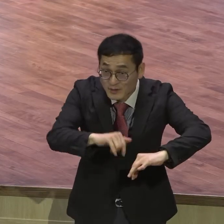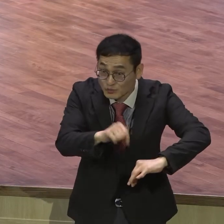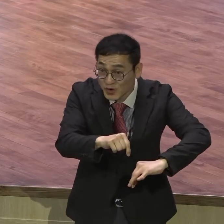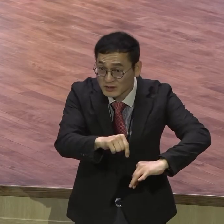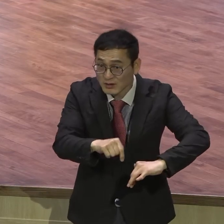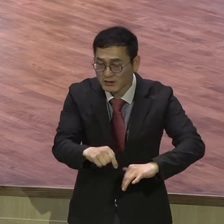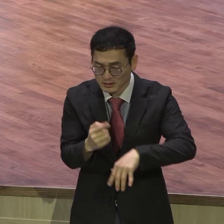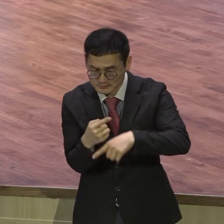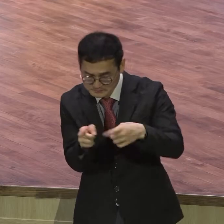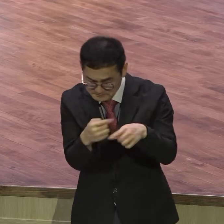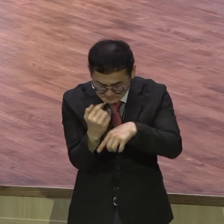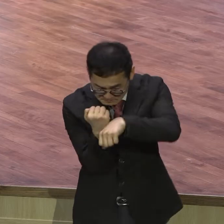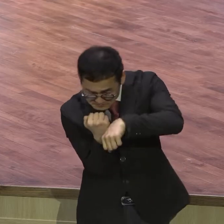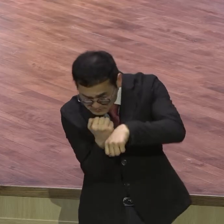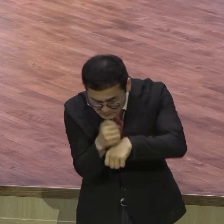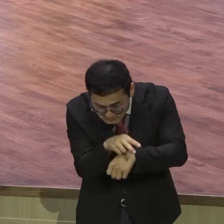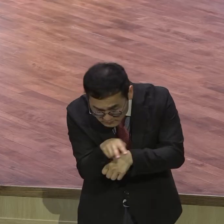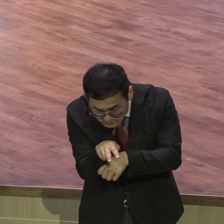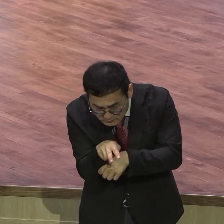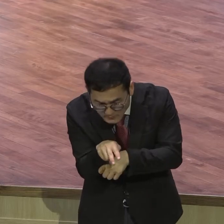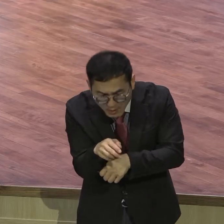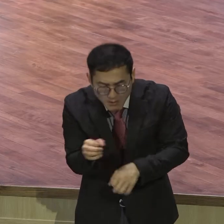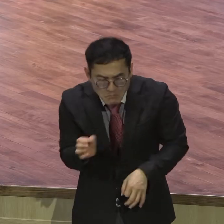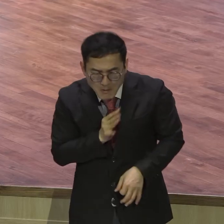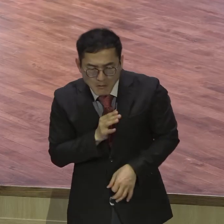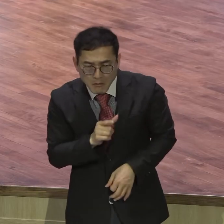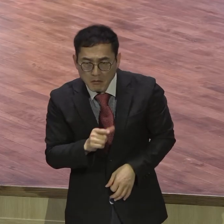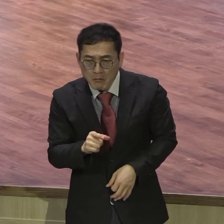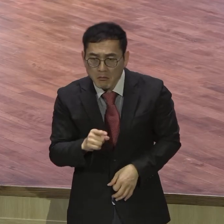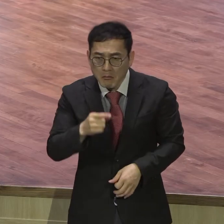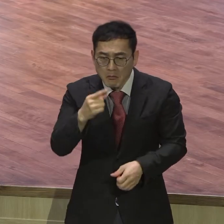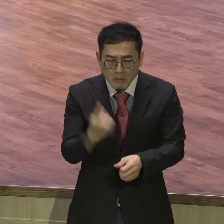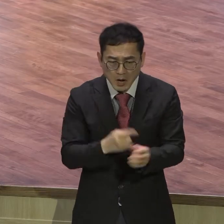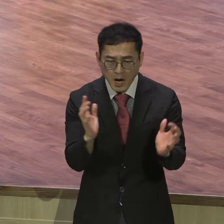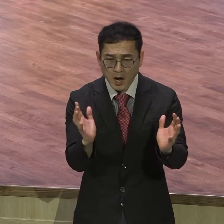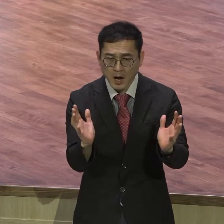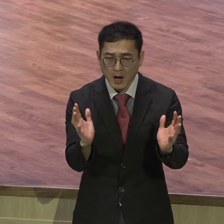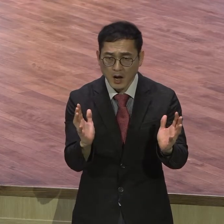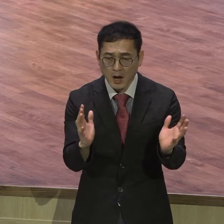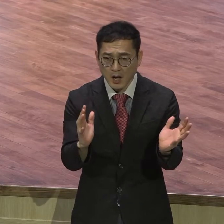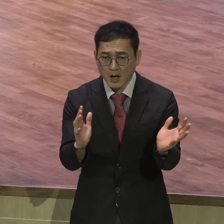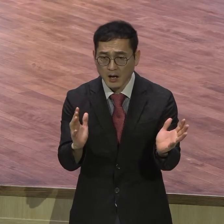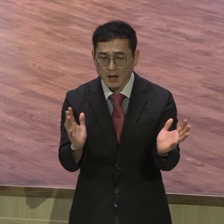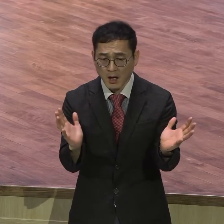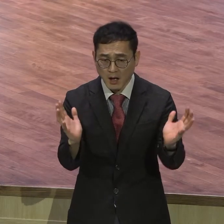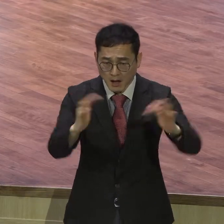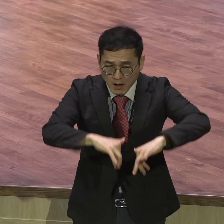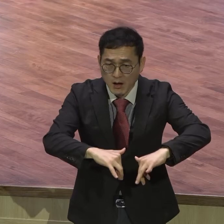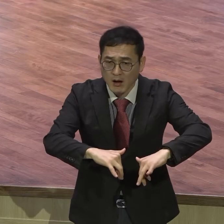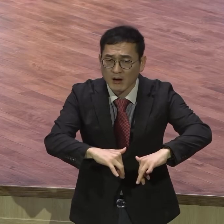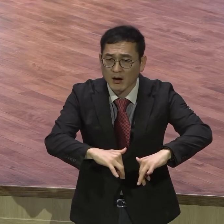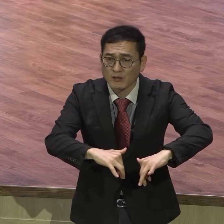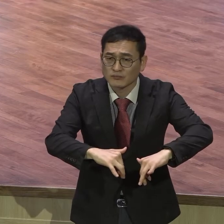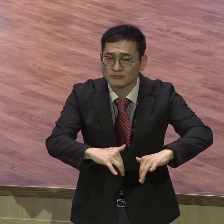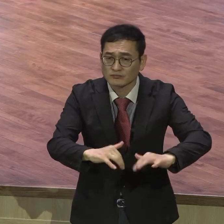무너진 거 그대로 있어요. 몇 천 년 지난 지금도 그 지질학자들이 연구하고 있더라고요. 그러니까